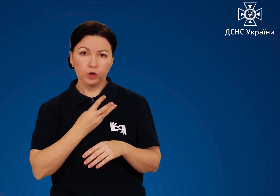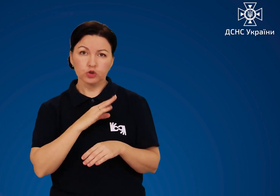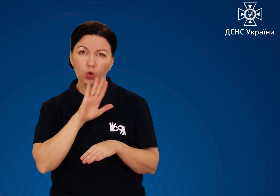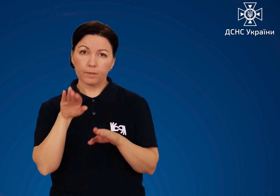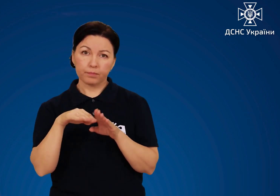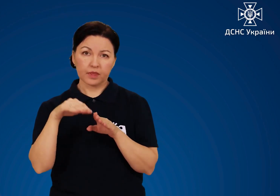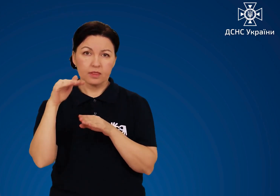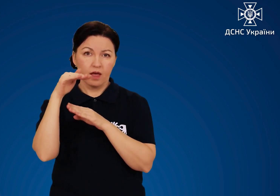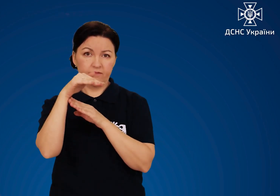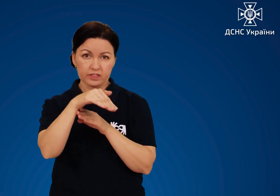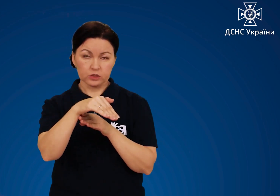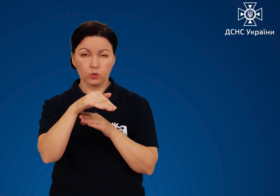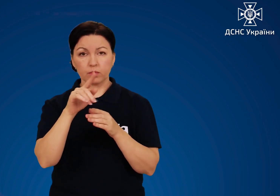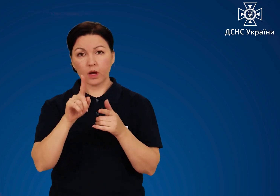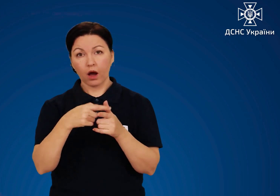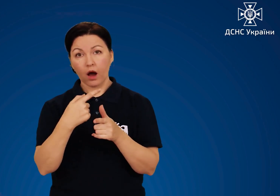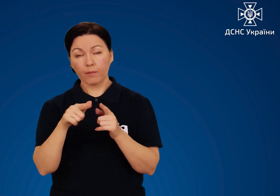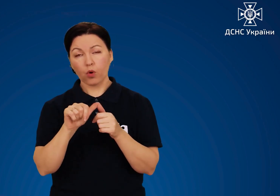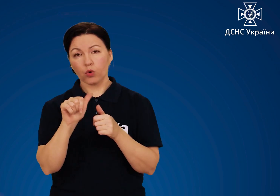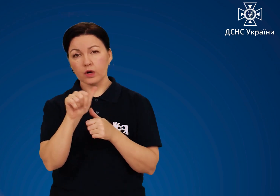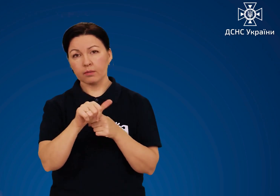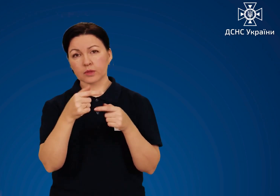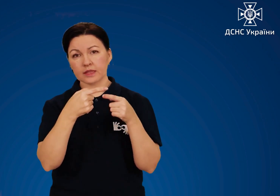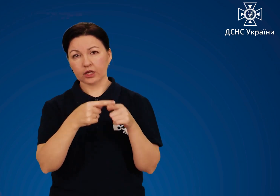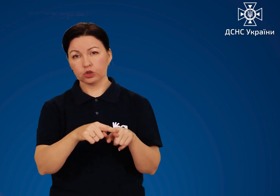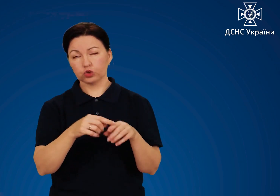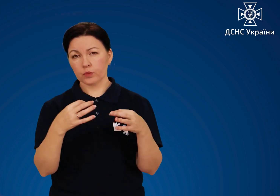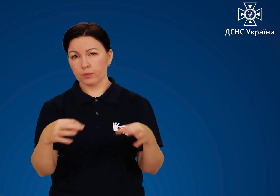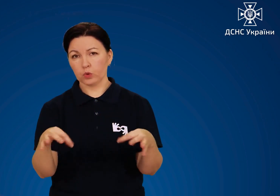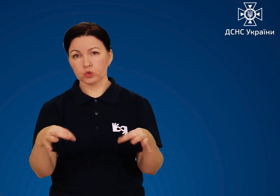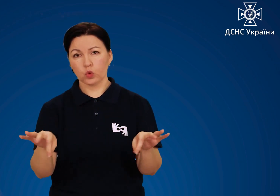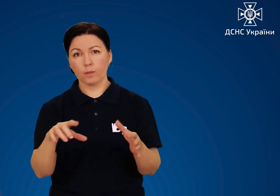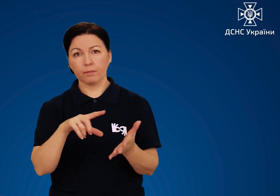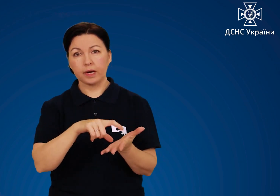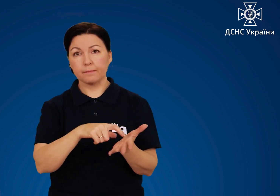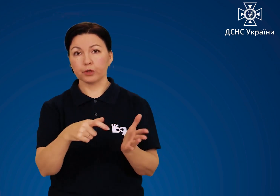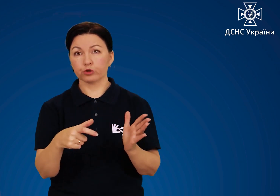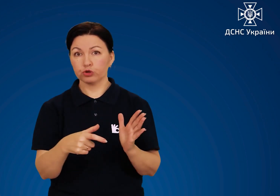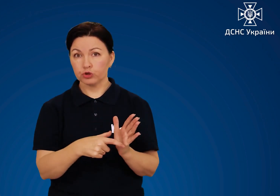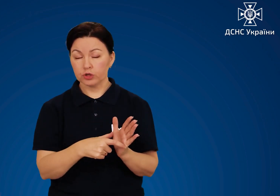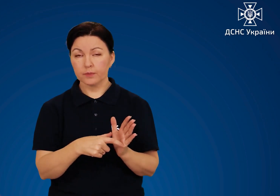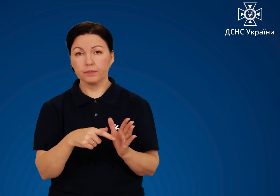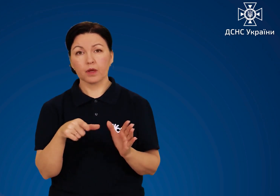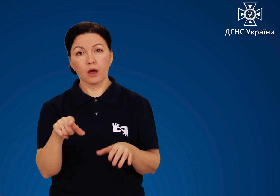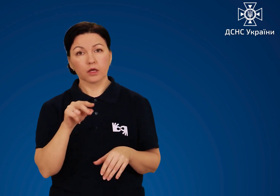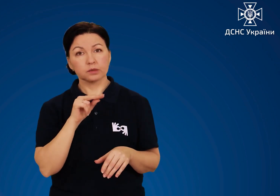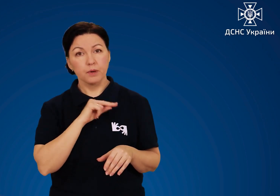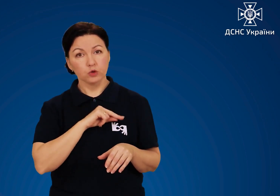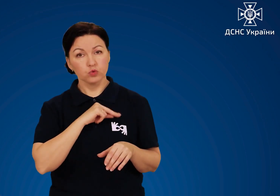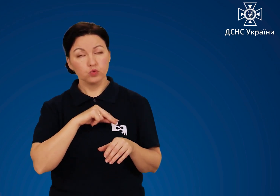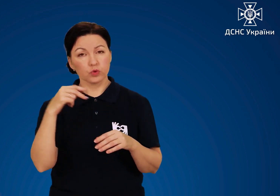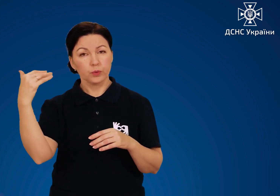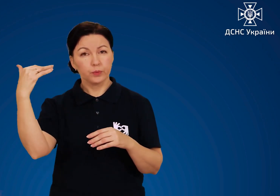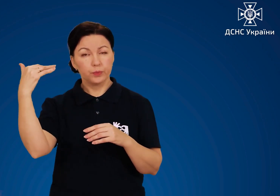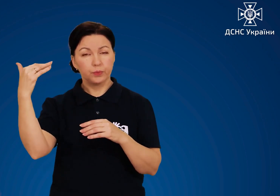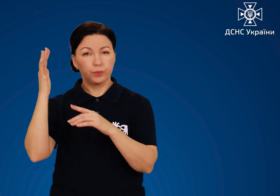бажано під навісом, або в окремому технічному просторому приміщенні з